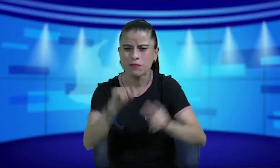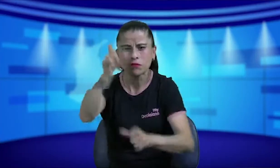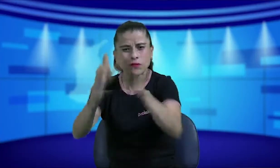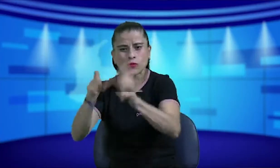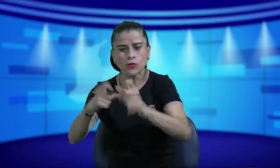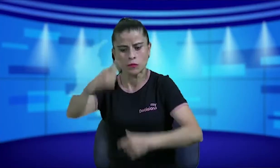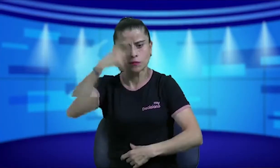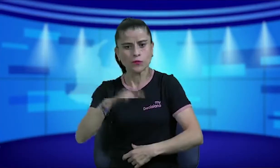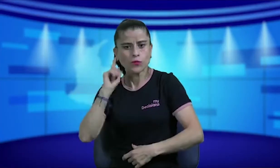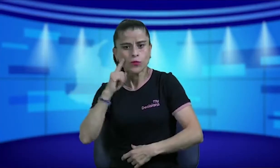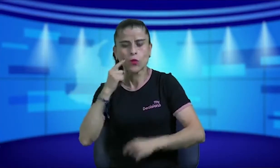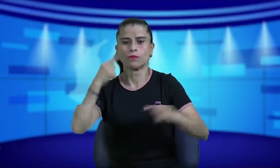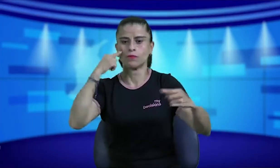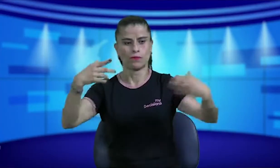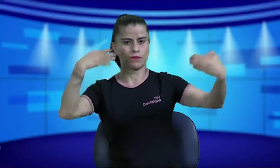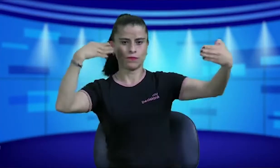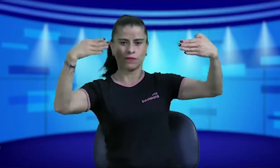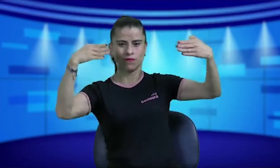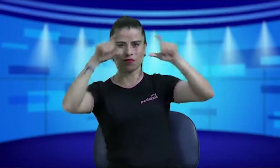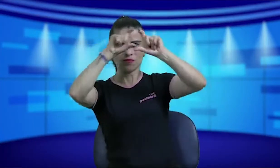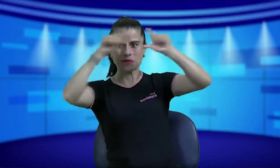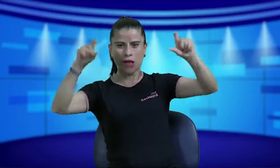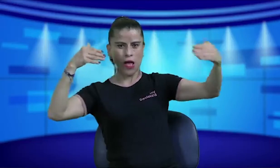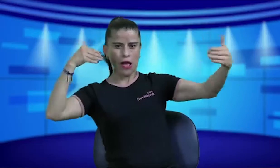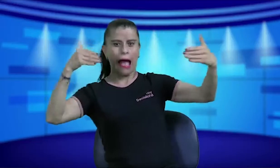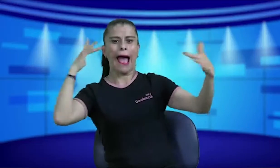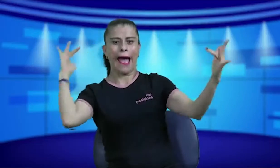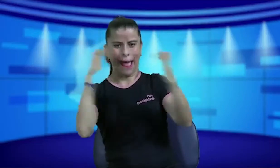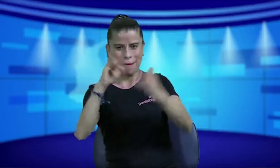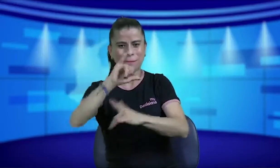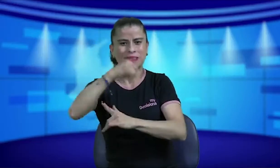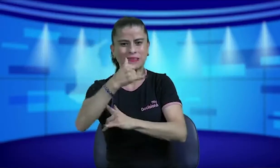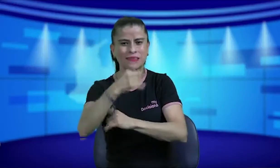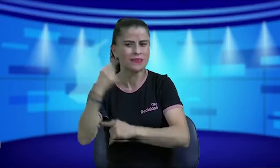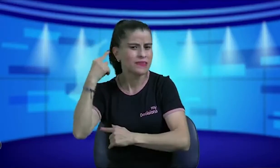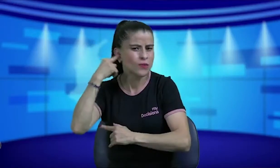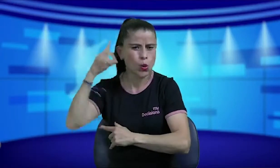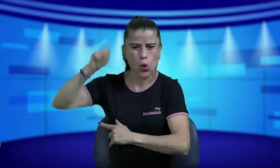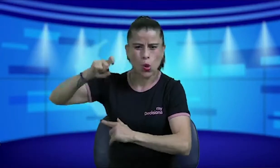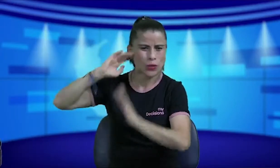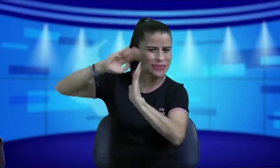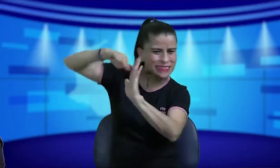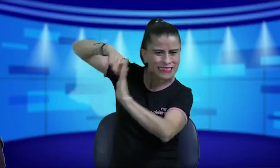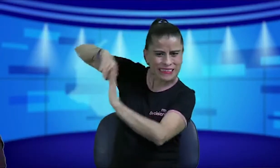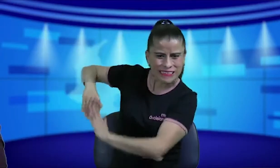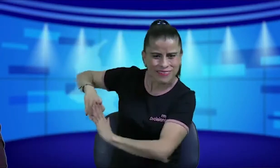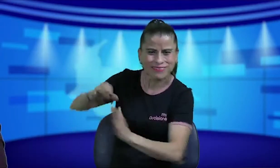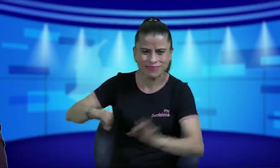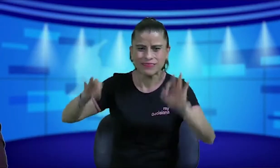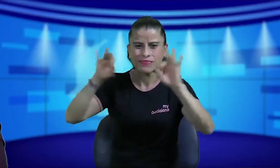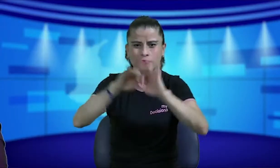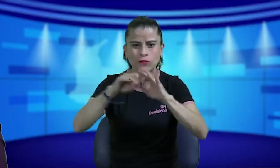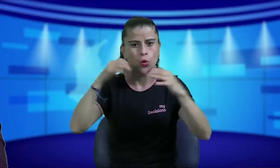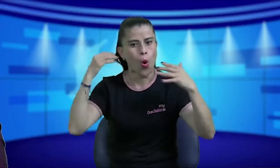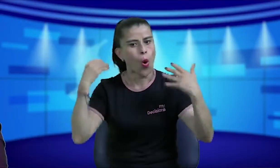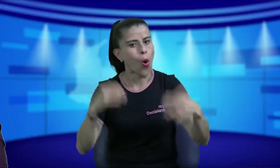lo adecuado las personas sordas damos ciertas ayudas visuales pero no un enfoque clínico pensaban en deficiencia